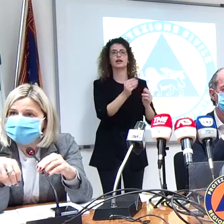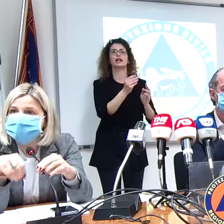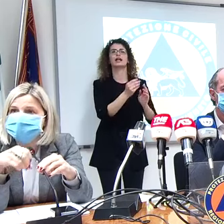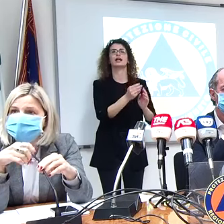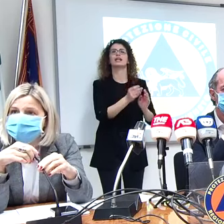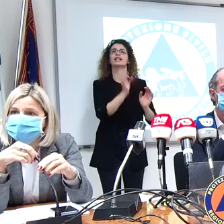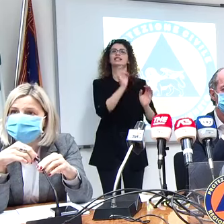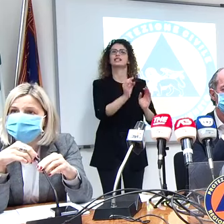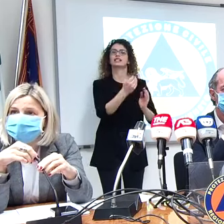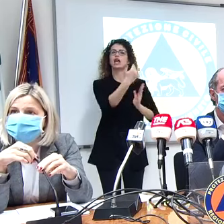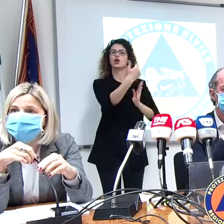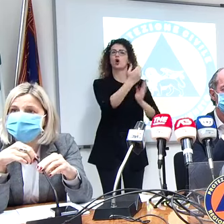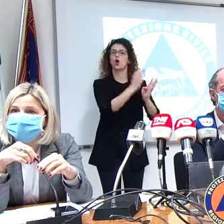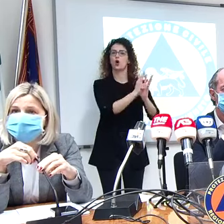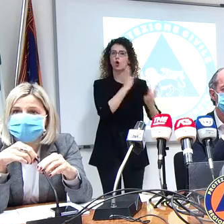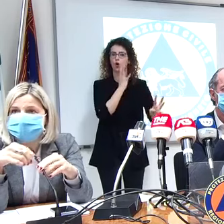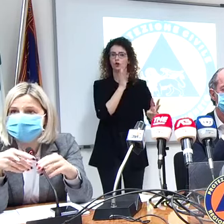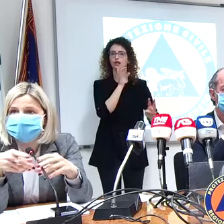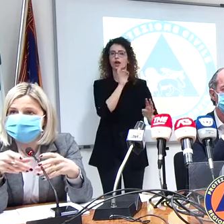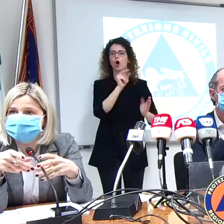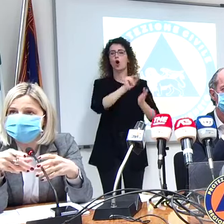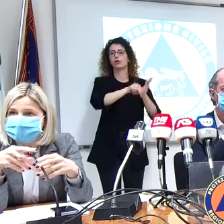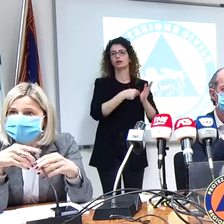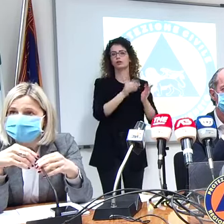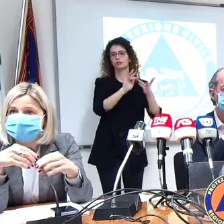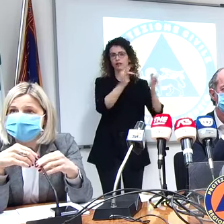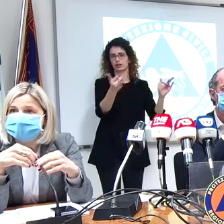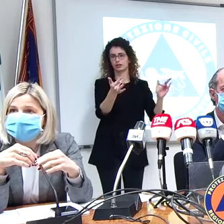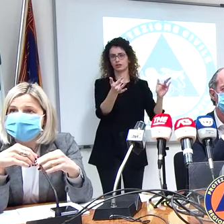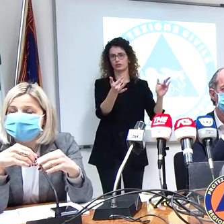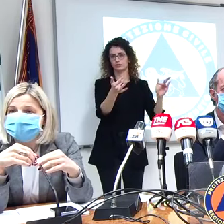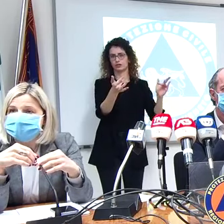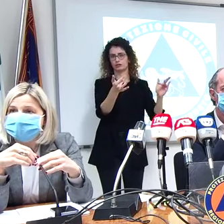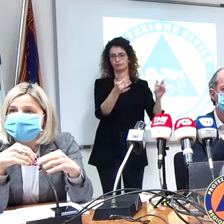prenotazione su piattaforme quelle dei cup aziendali.